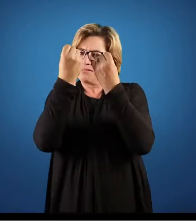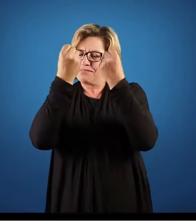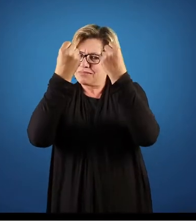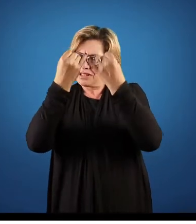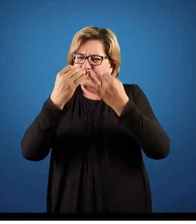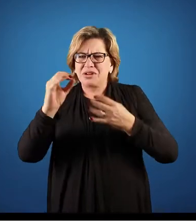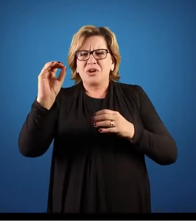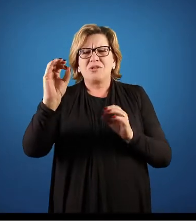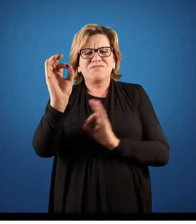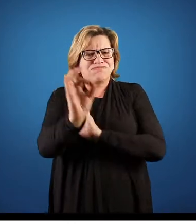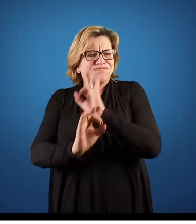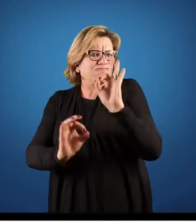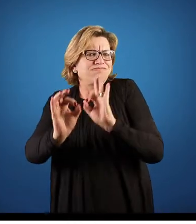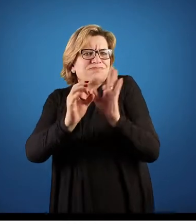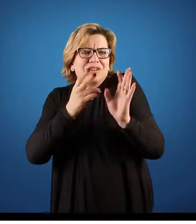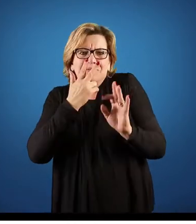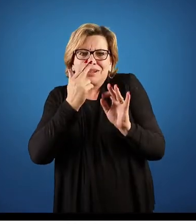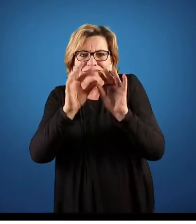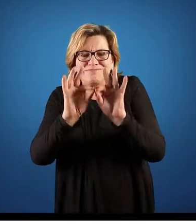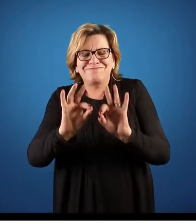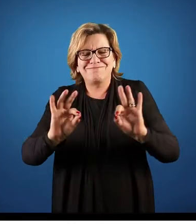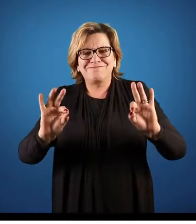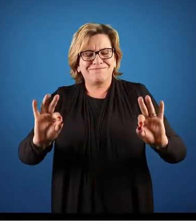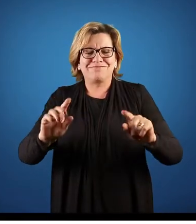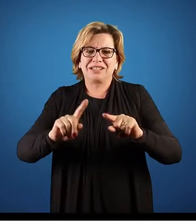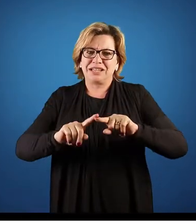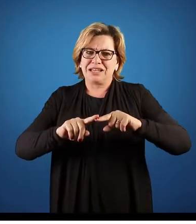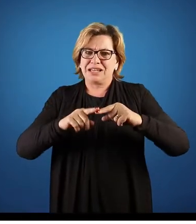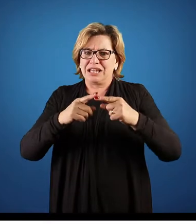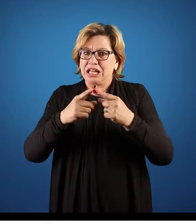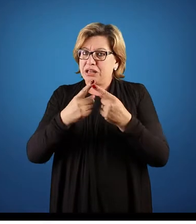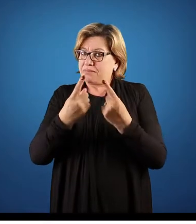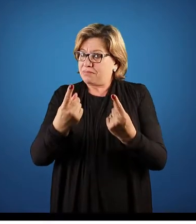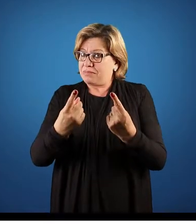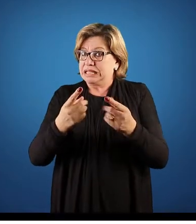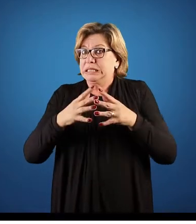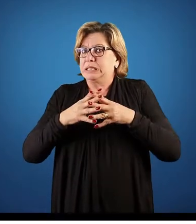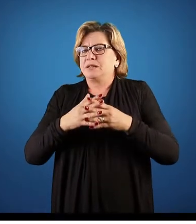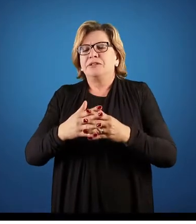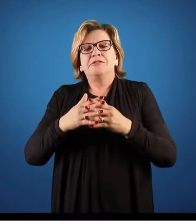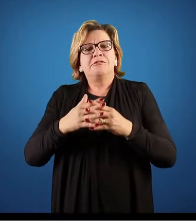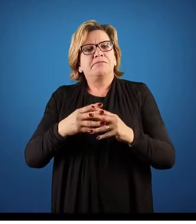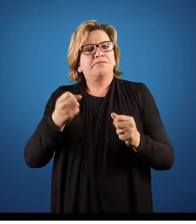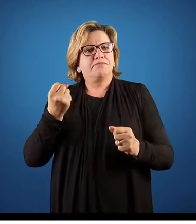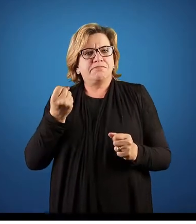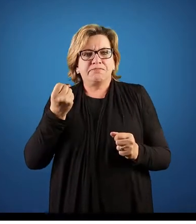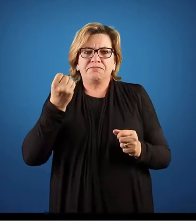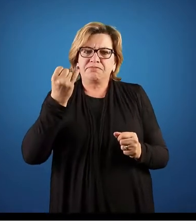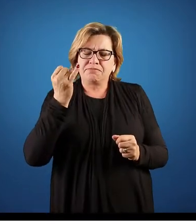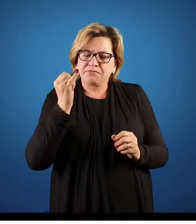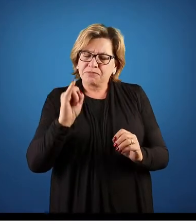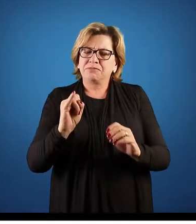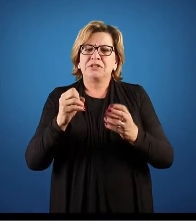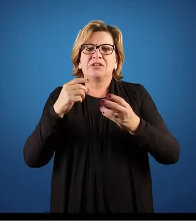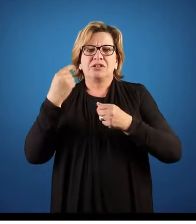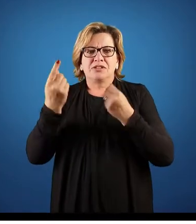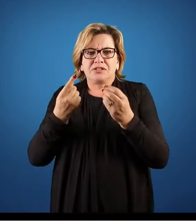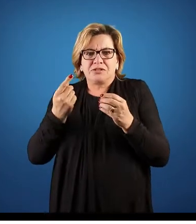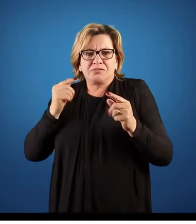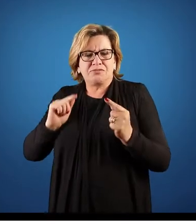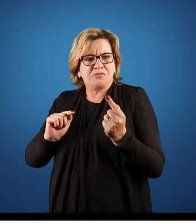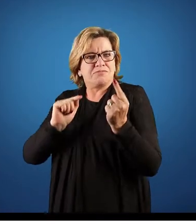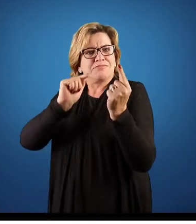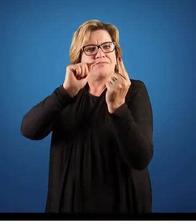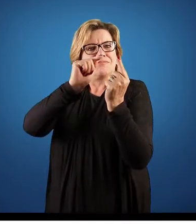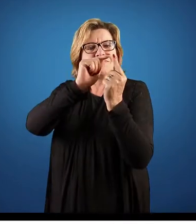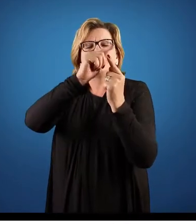parece uma coisa simples, mas ela é extremamente complexa quando nós buscamos ter um fim e um